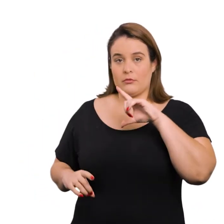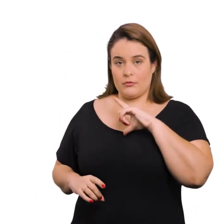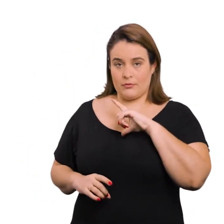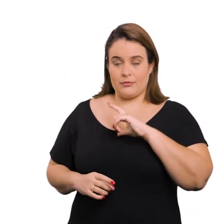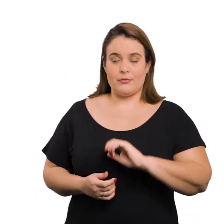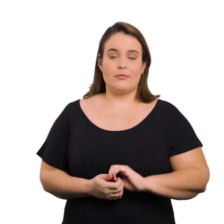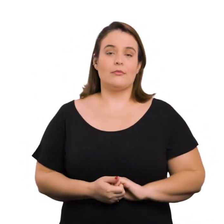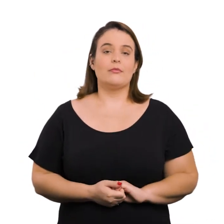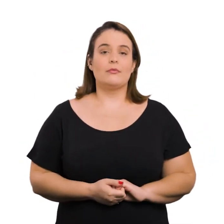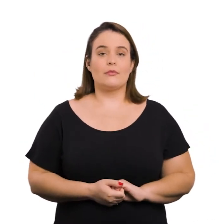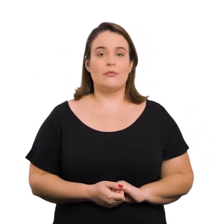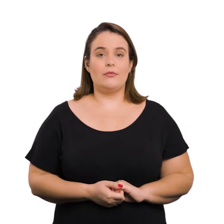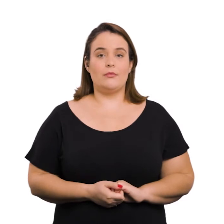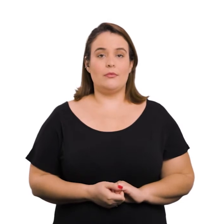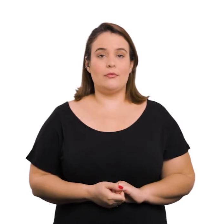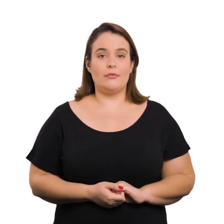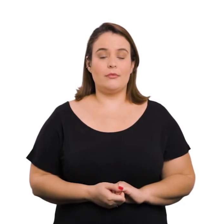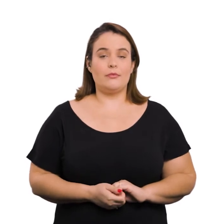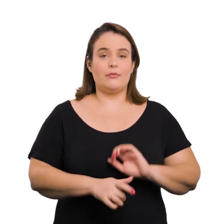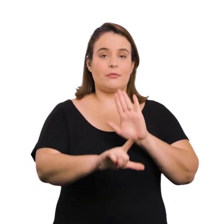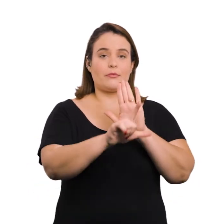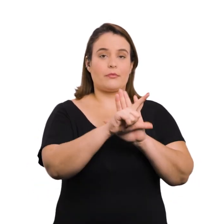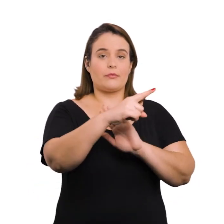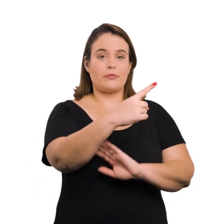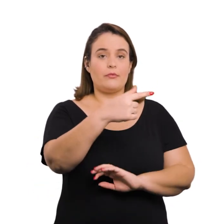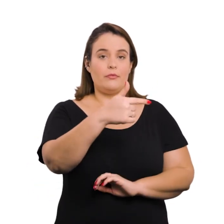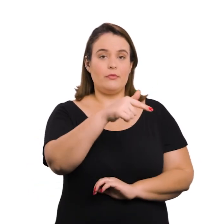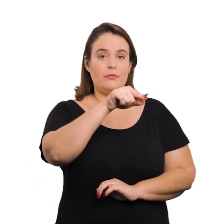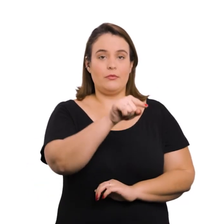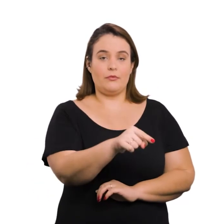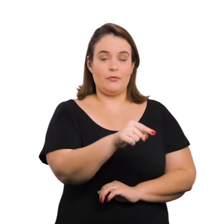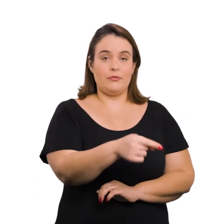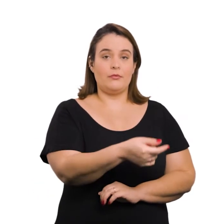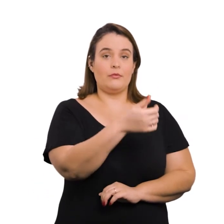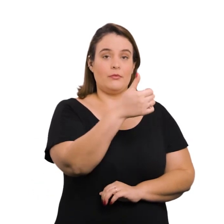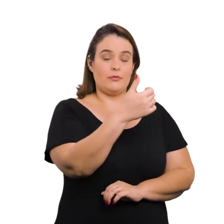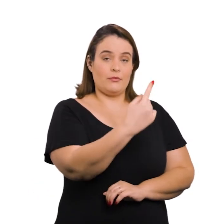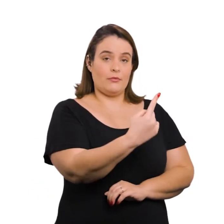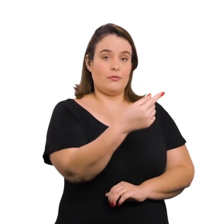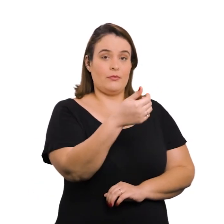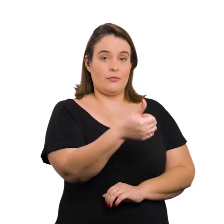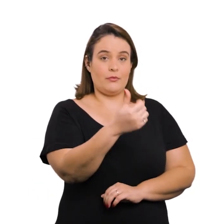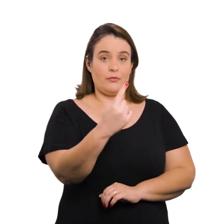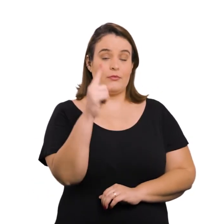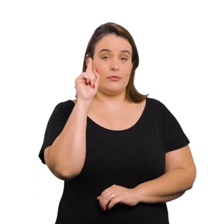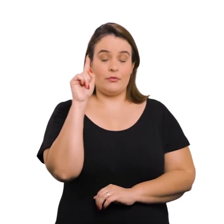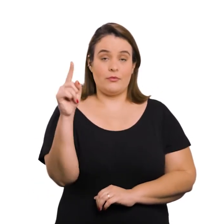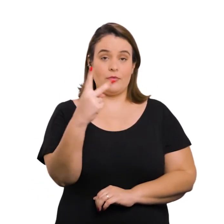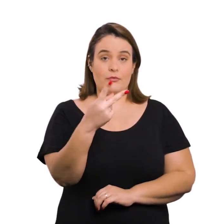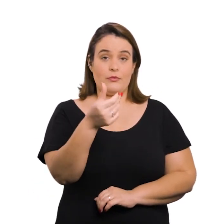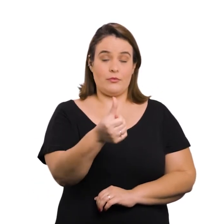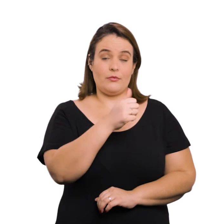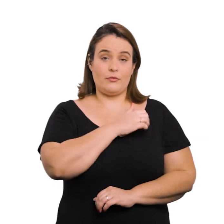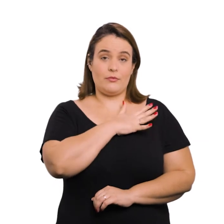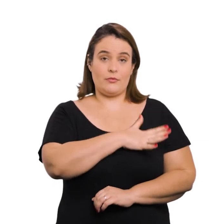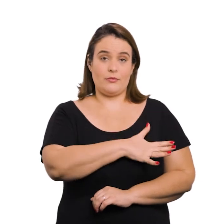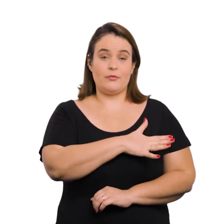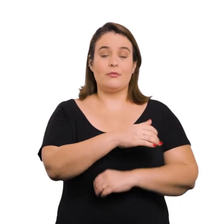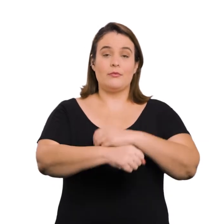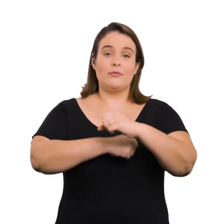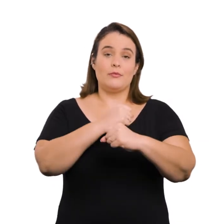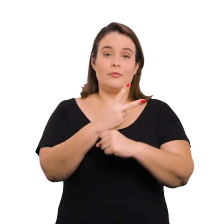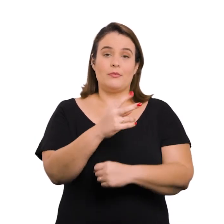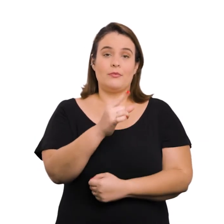especial pessoa com deficiência. Fecha aspas. Lei nº 17.161, de